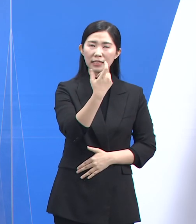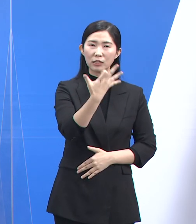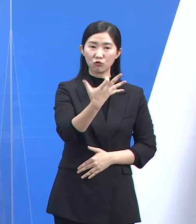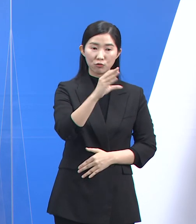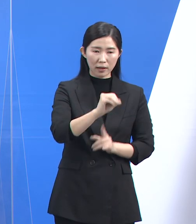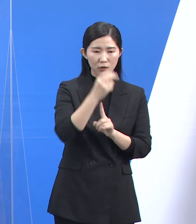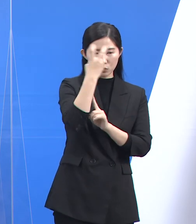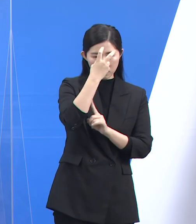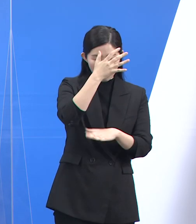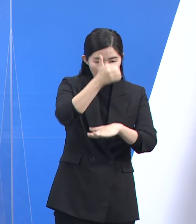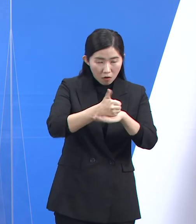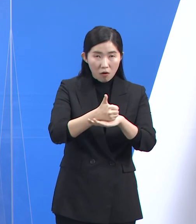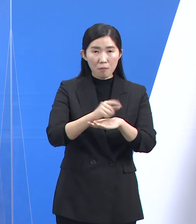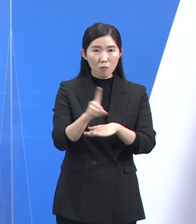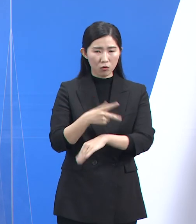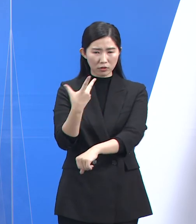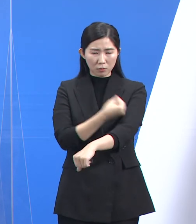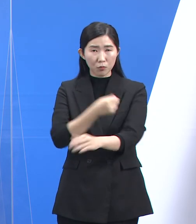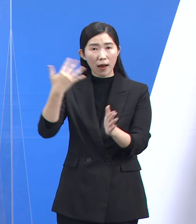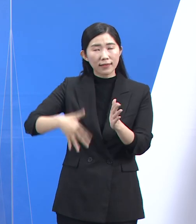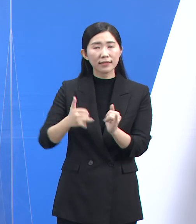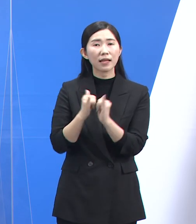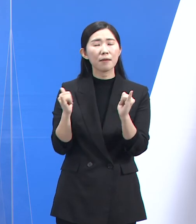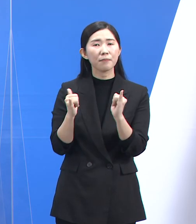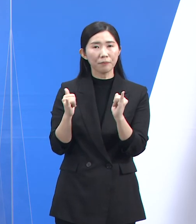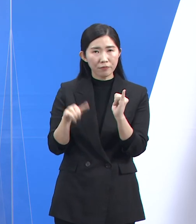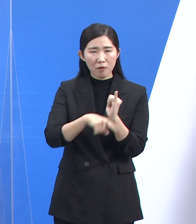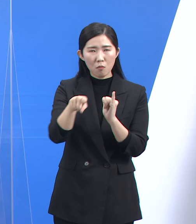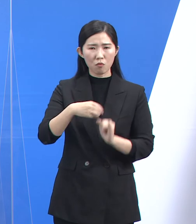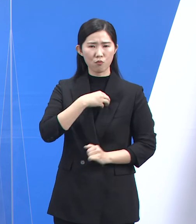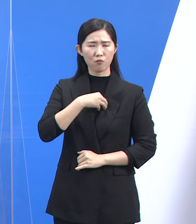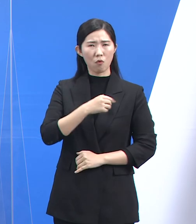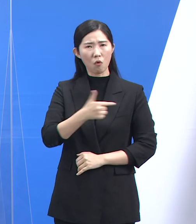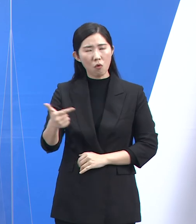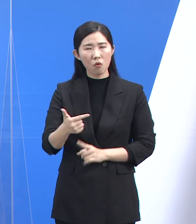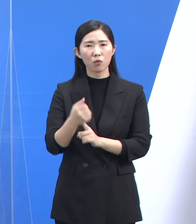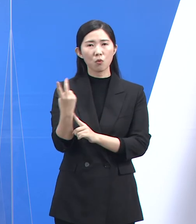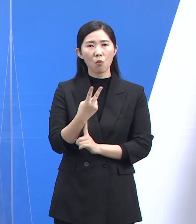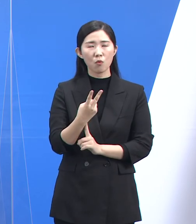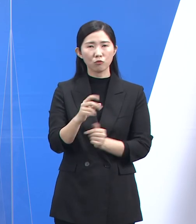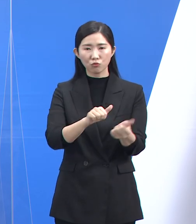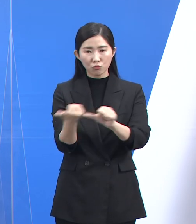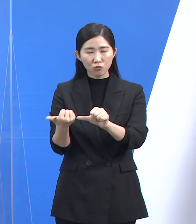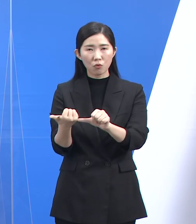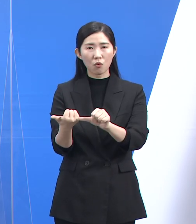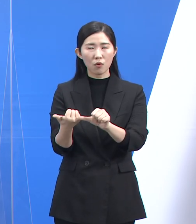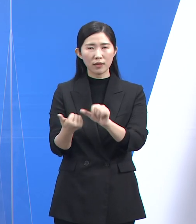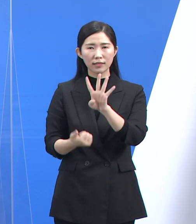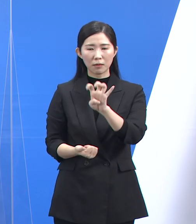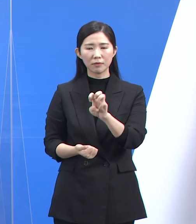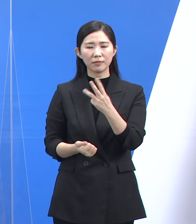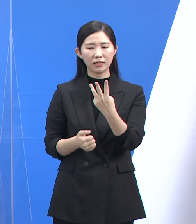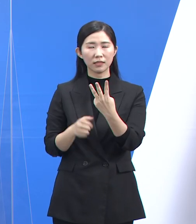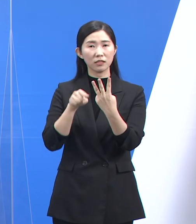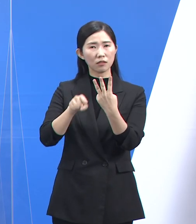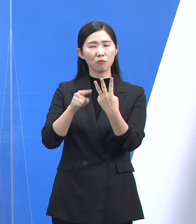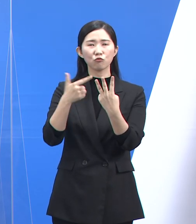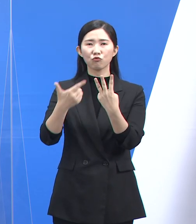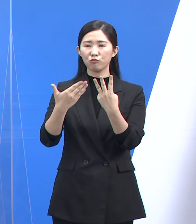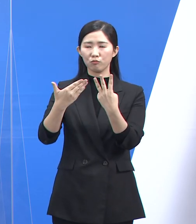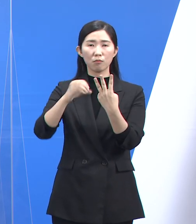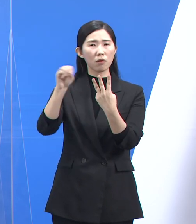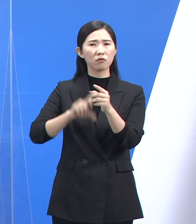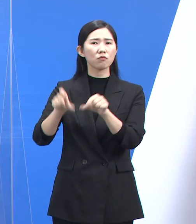5.4%에 불과한 미접종자가 위중증의 40.9%, 사망의 37.9%를 차지한 것으로